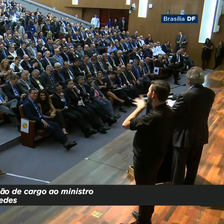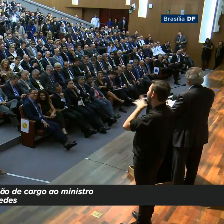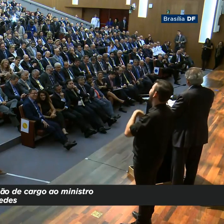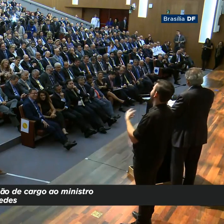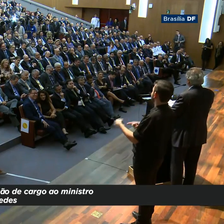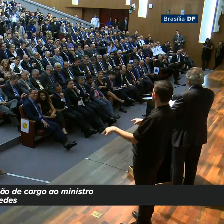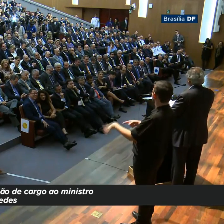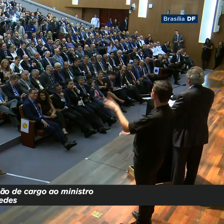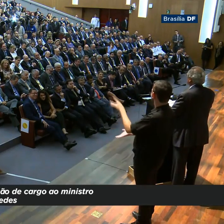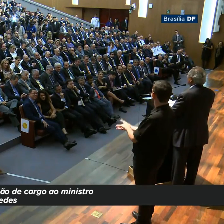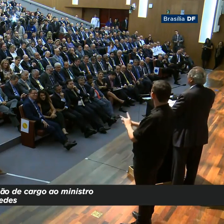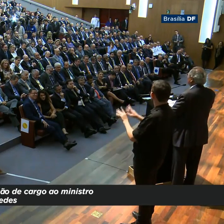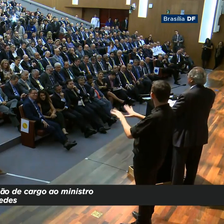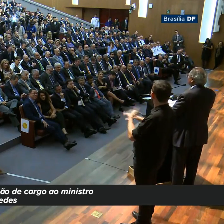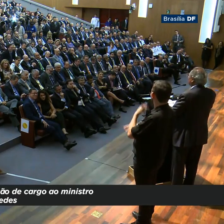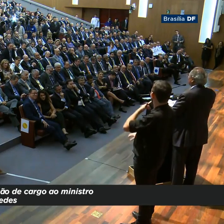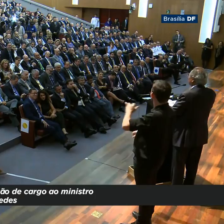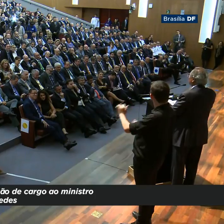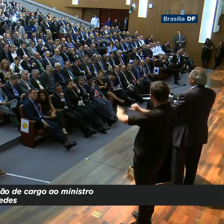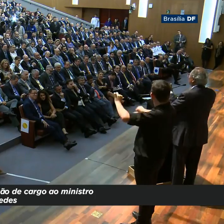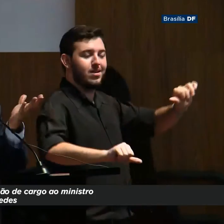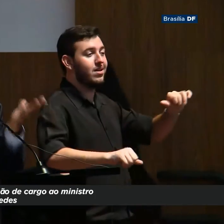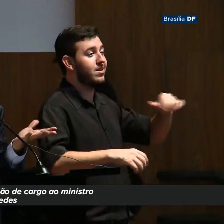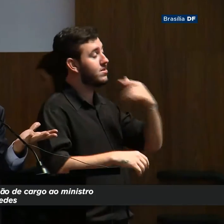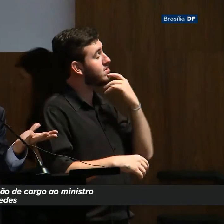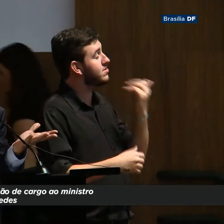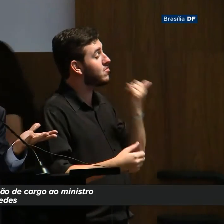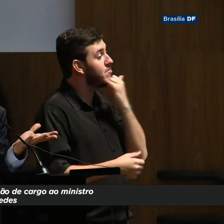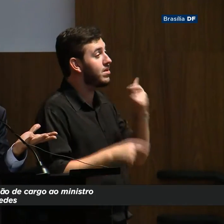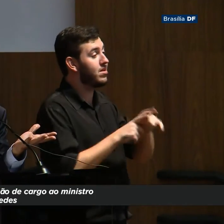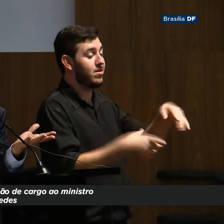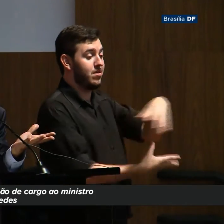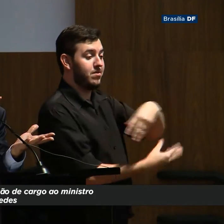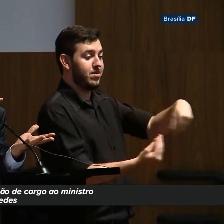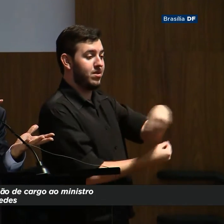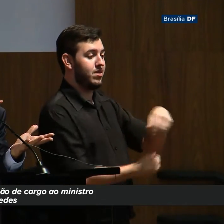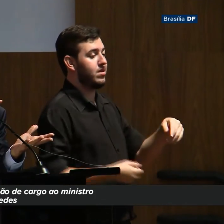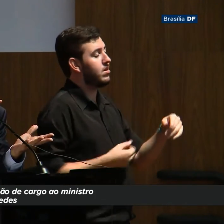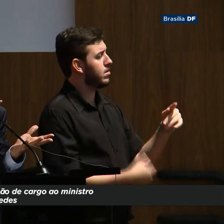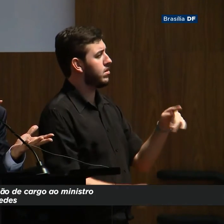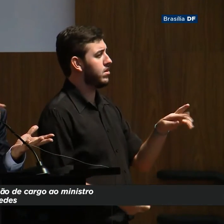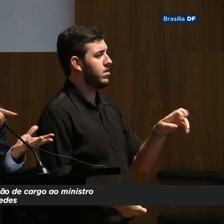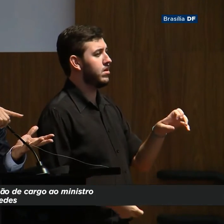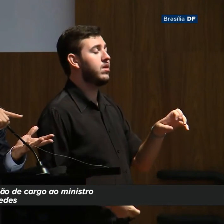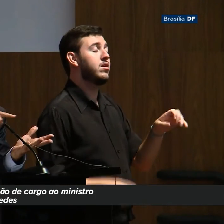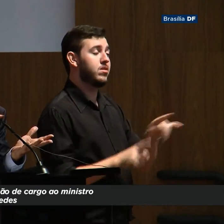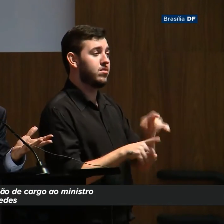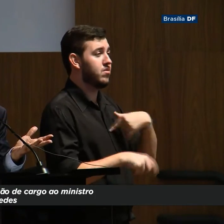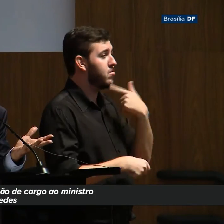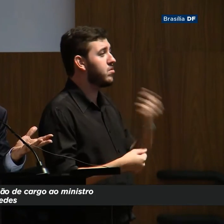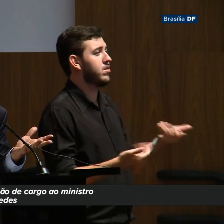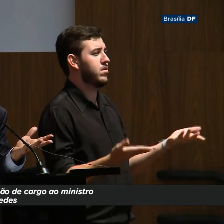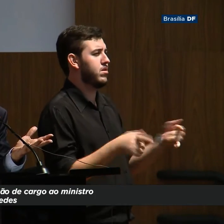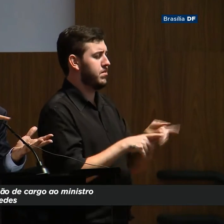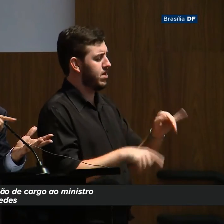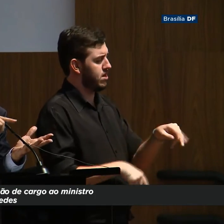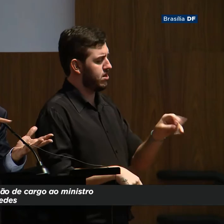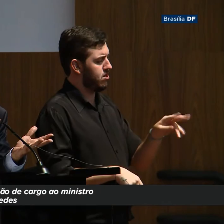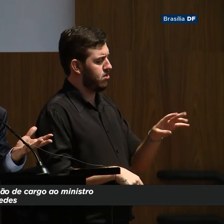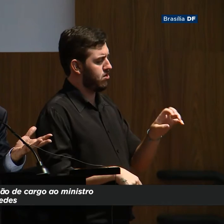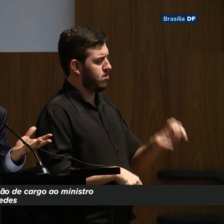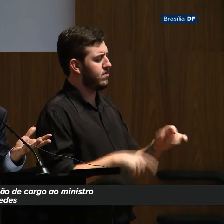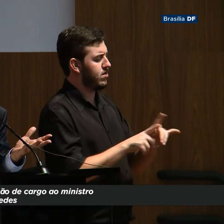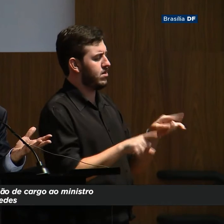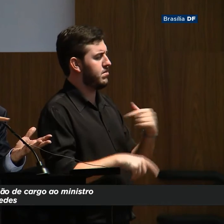E eu estou fazendo uma mistura também do Preserva o Cor e Inove. Então tem vários dos